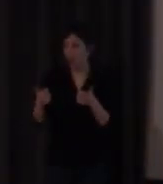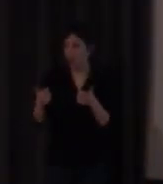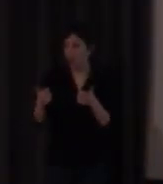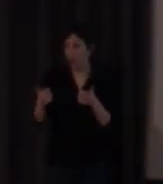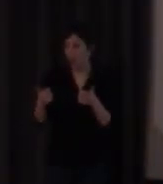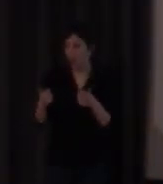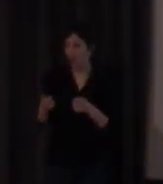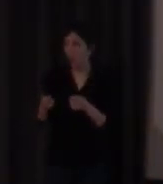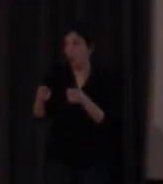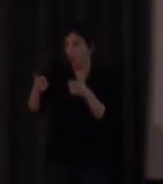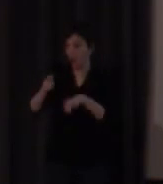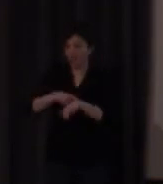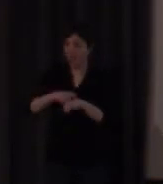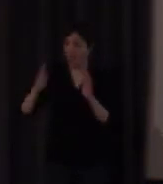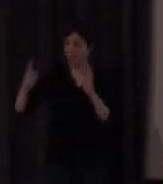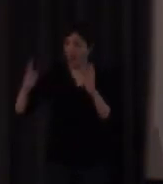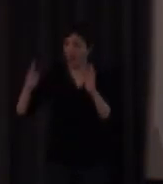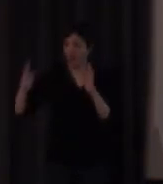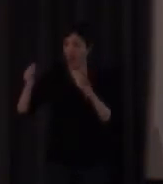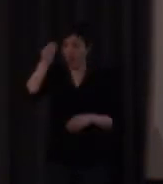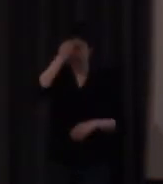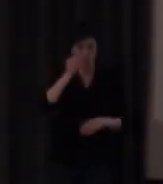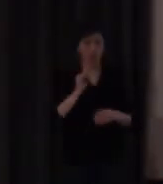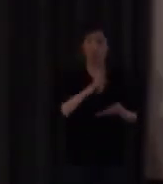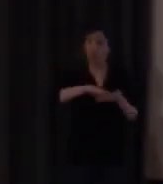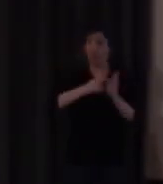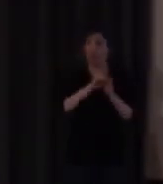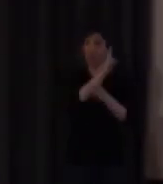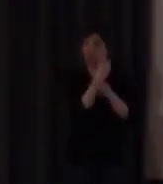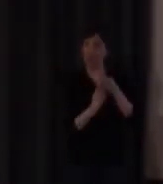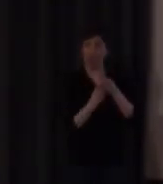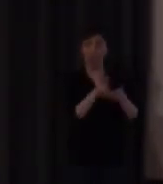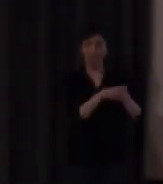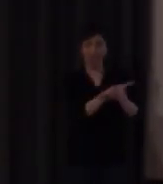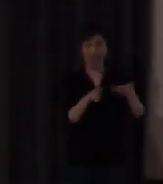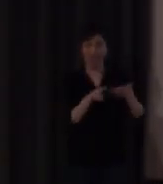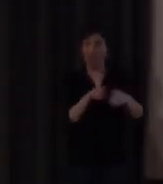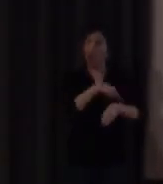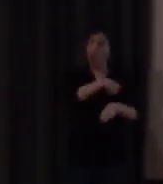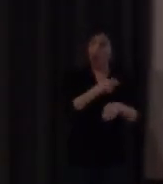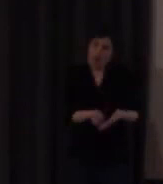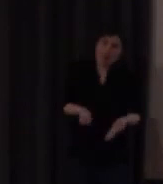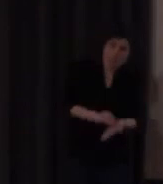proyecto bilingüe el proyecto bilingüe de inglés tiene más horas extraordinarias de inglés es lógico necesitan reforzar el